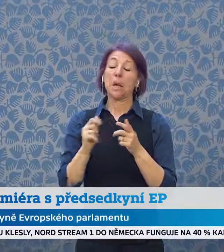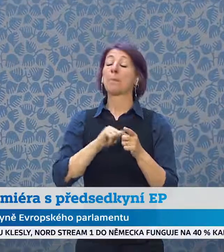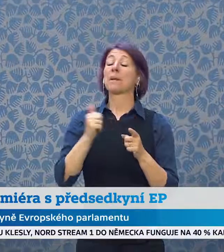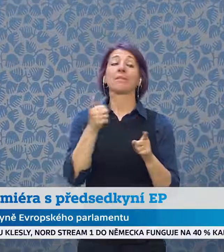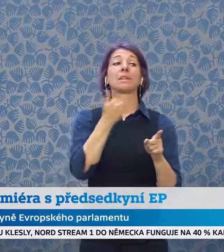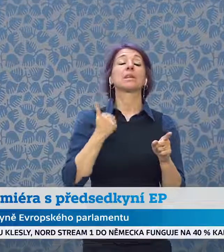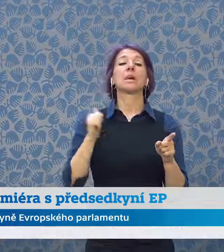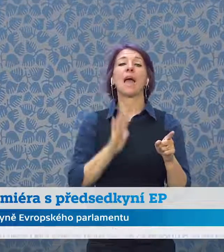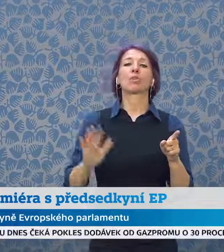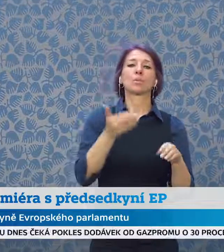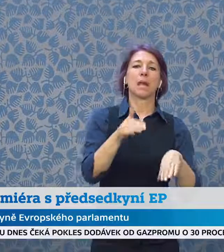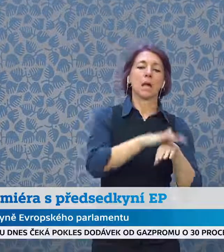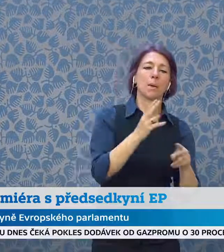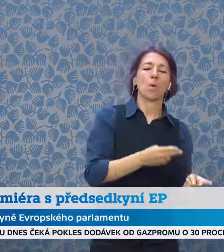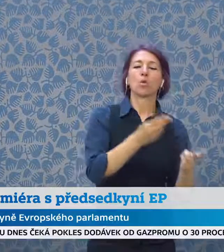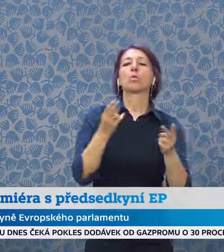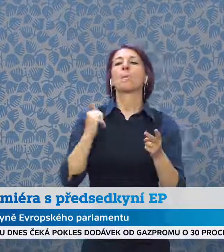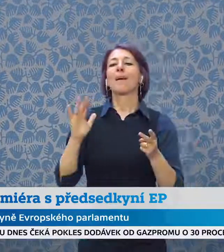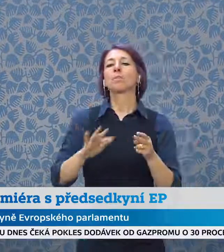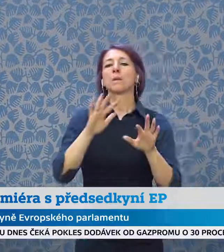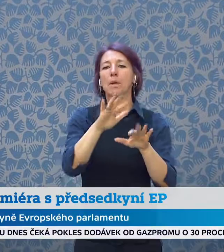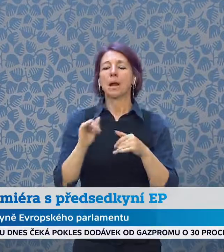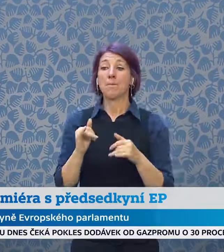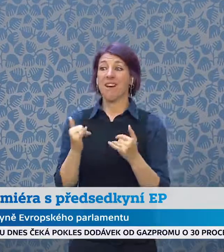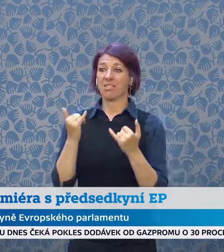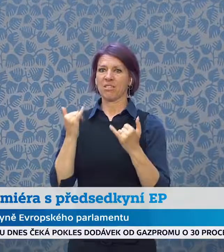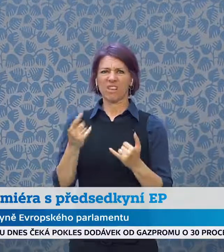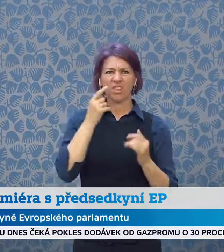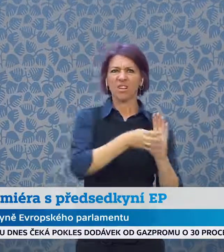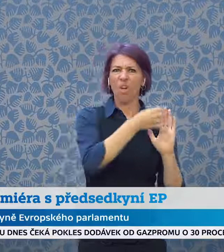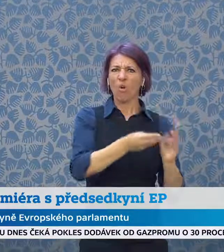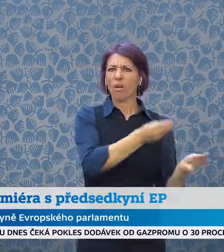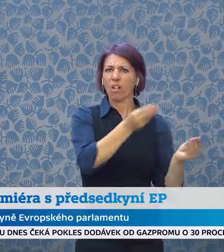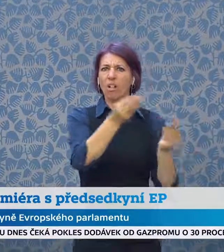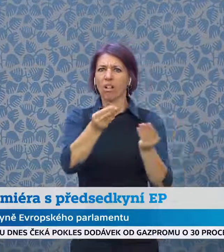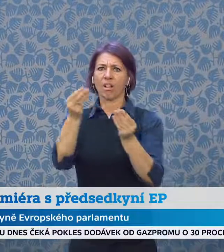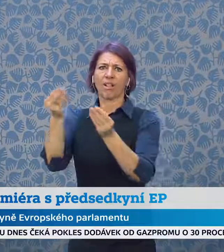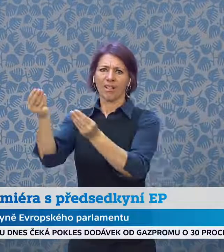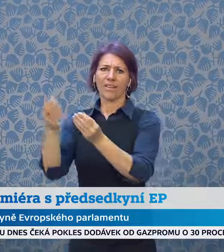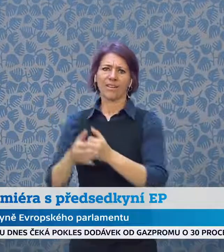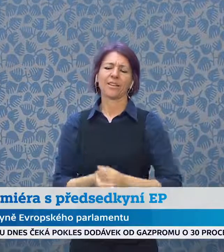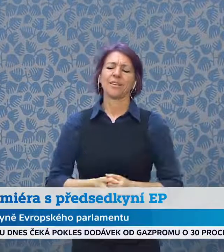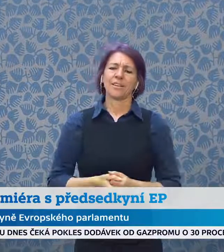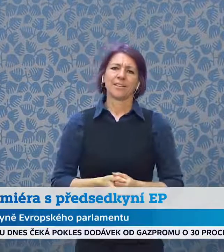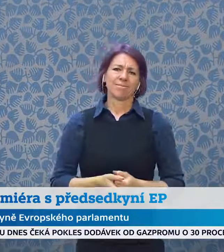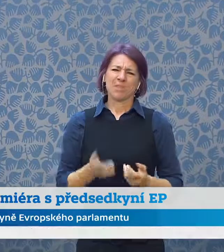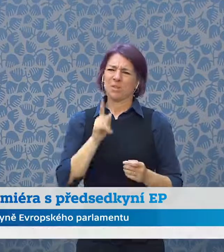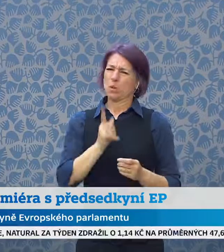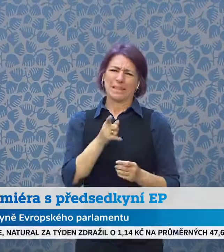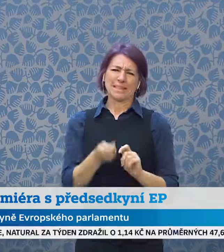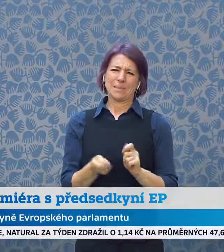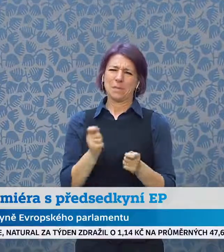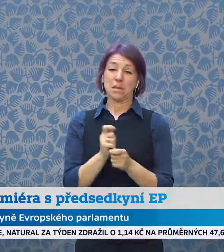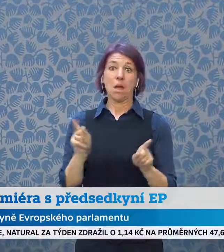dostalo do Evropského parlamentu a tak dále. A teď jsme ale viděli i bezprecedentní